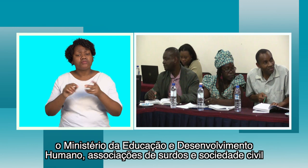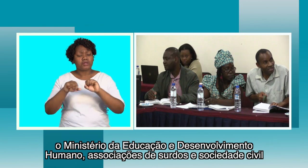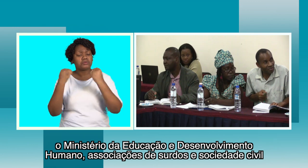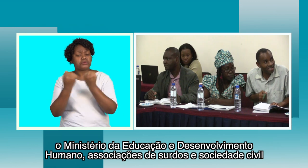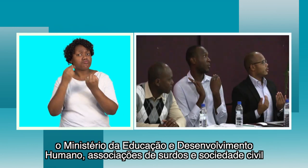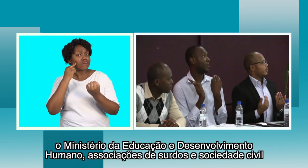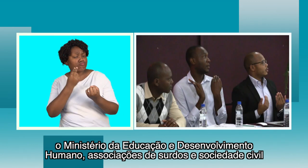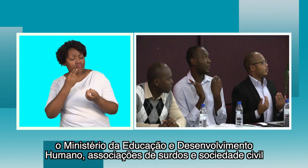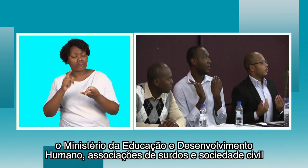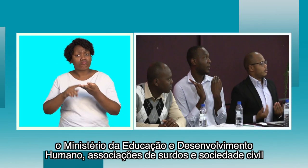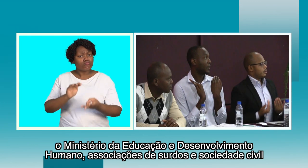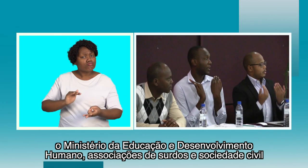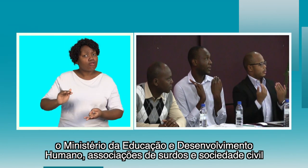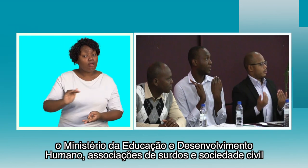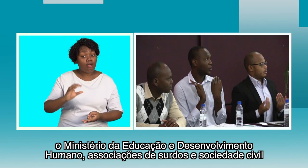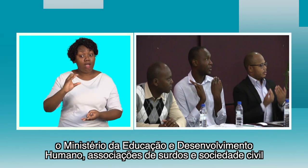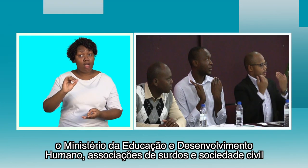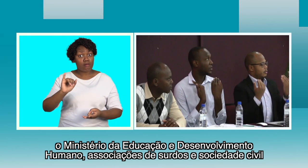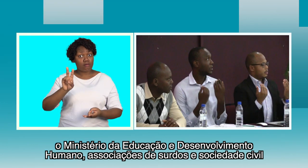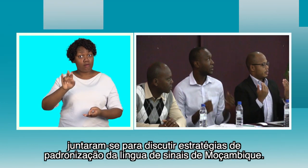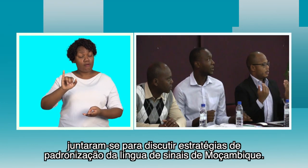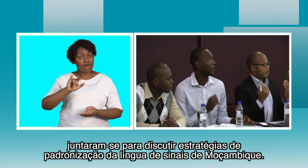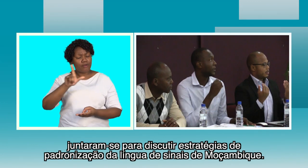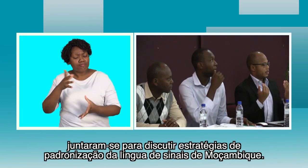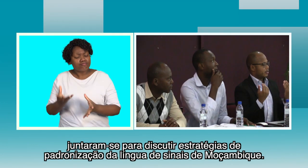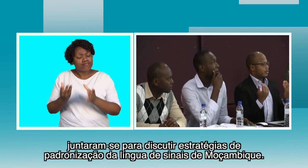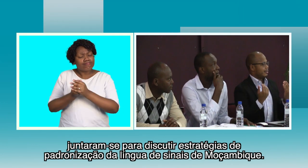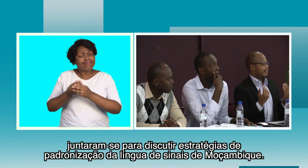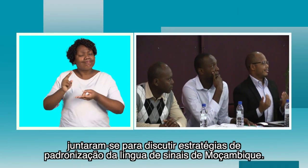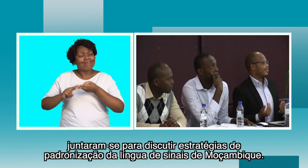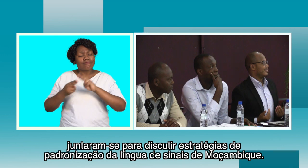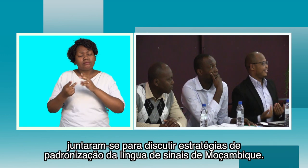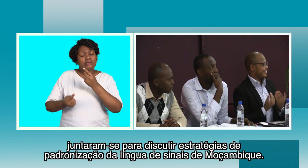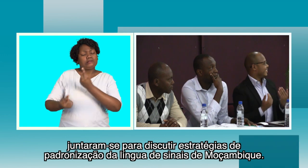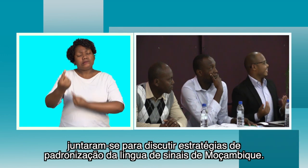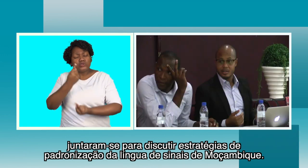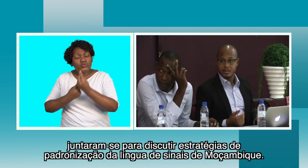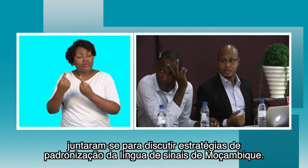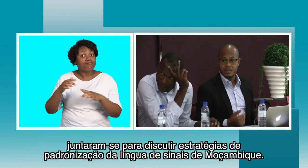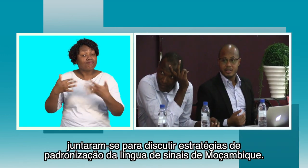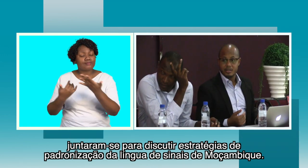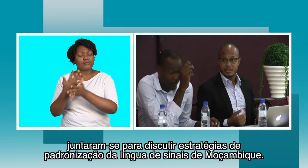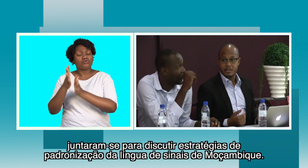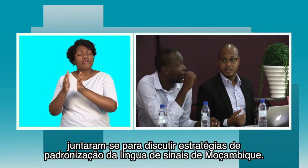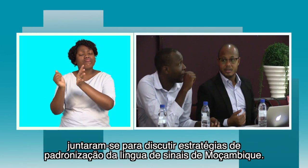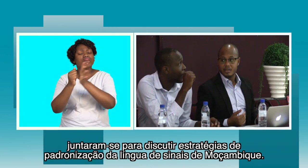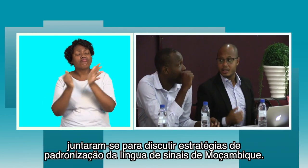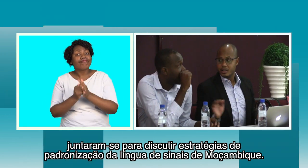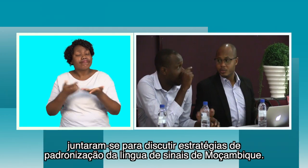Associações de Surdos e Sociedade Civil juntaram-se para discutir estratégias de padronização de língua de